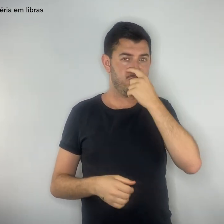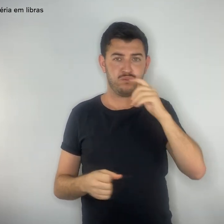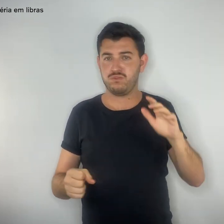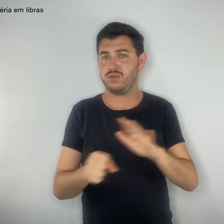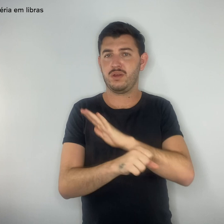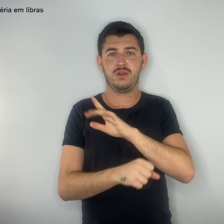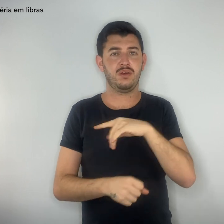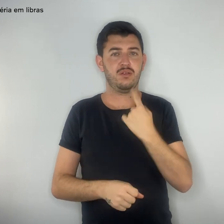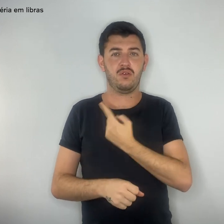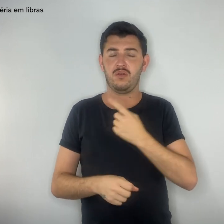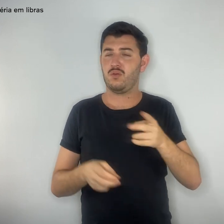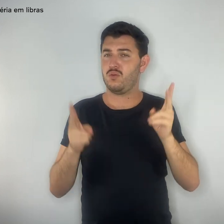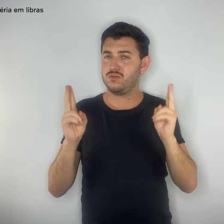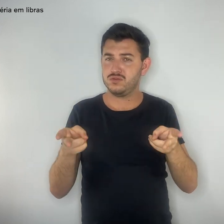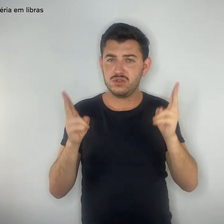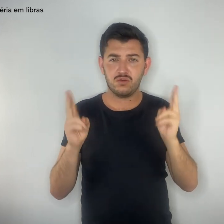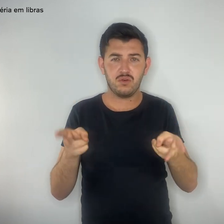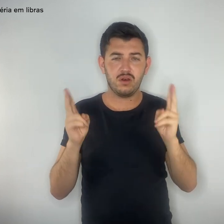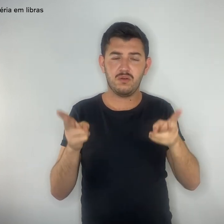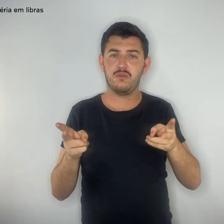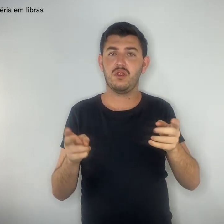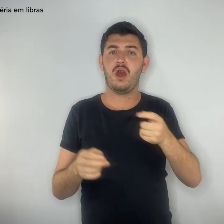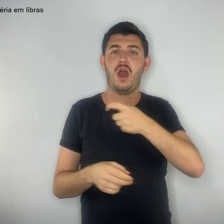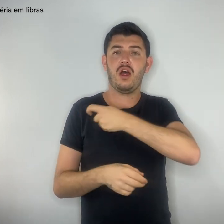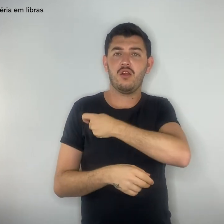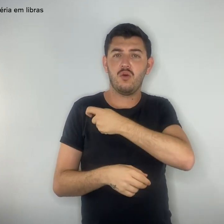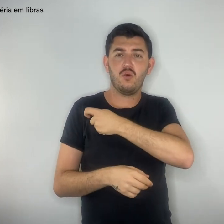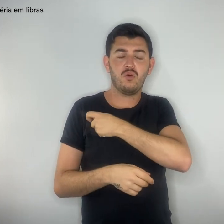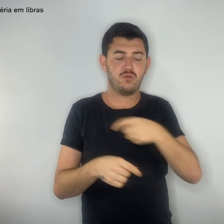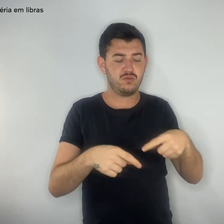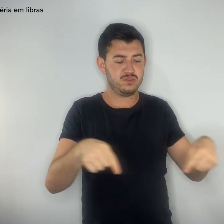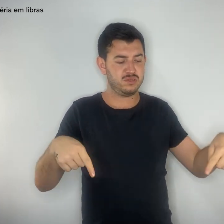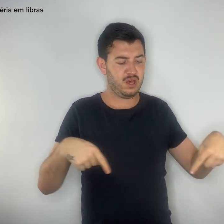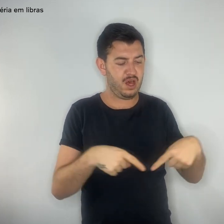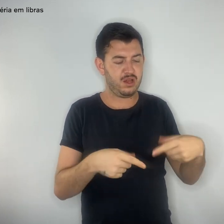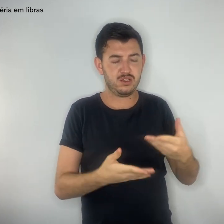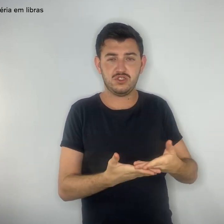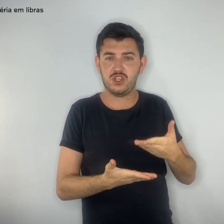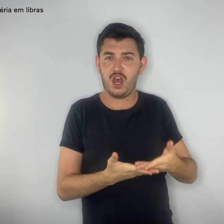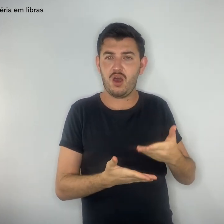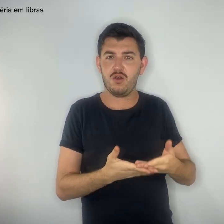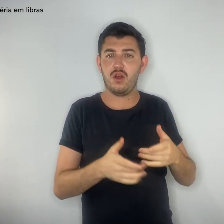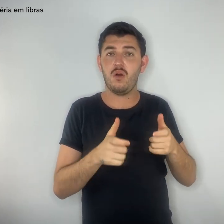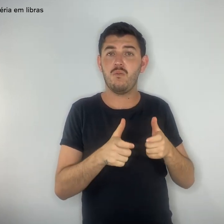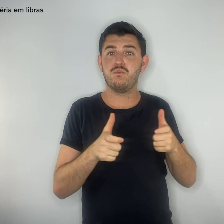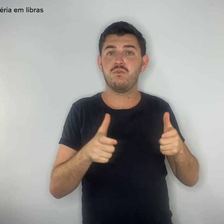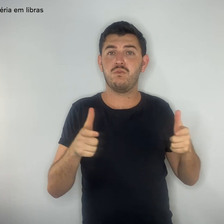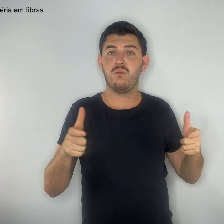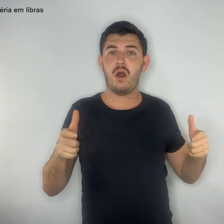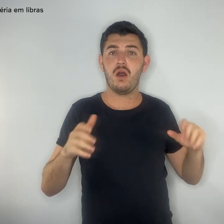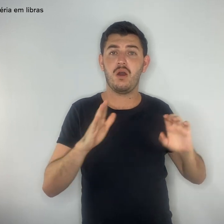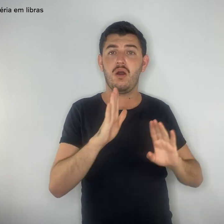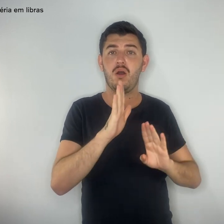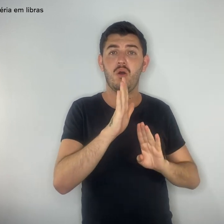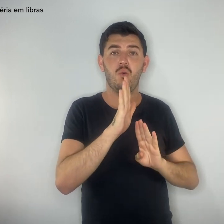aumento no número de alunos por sala de aula em até 60% do recomendado pelo